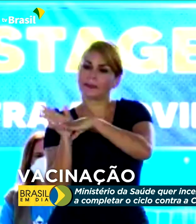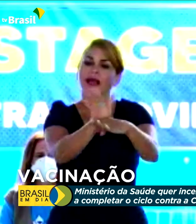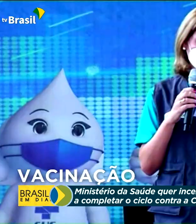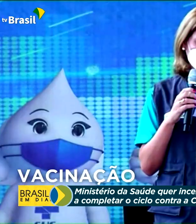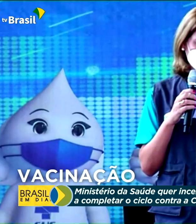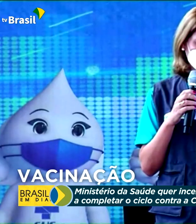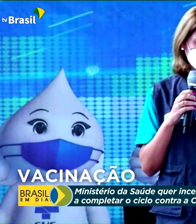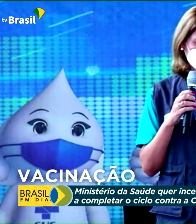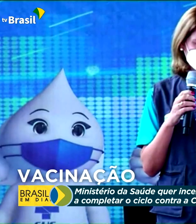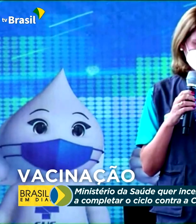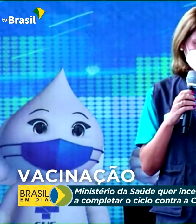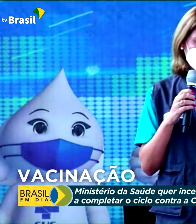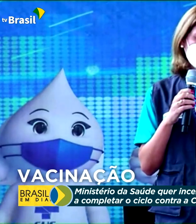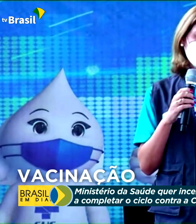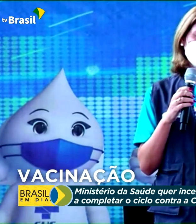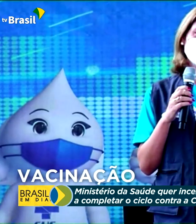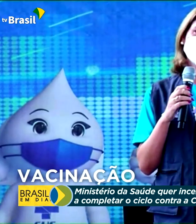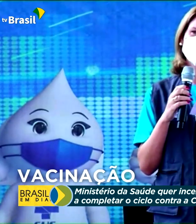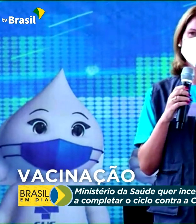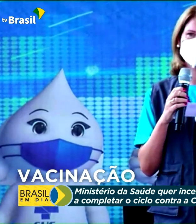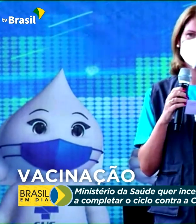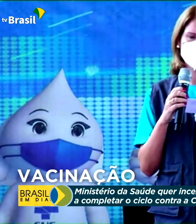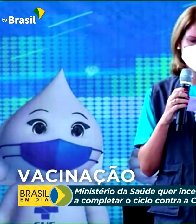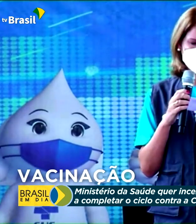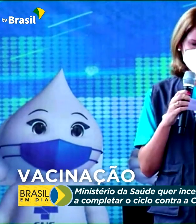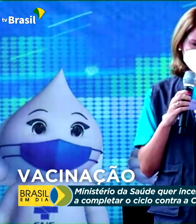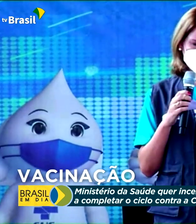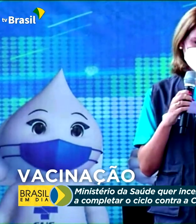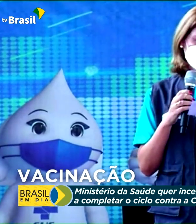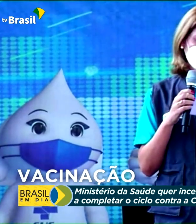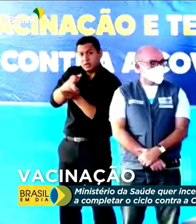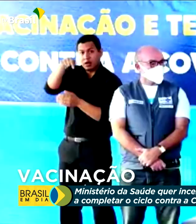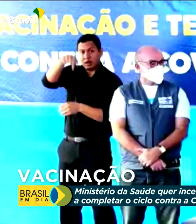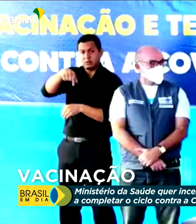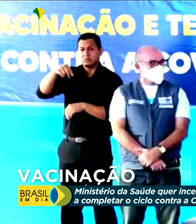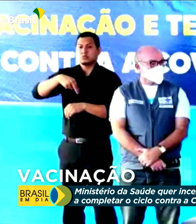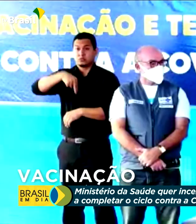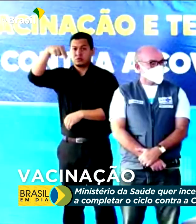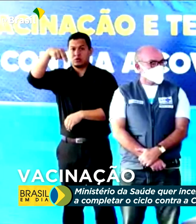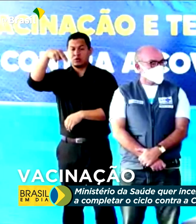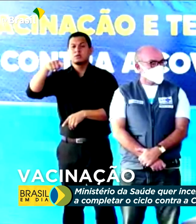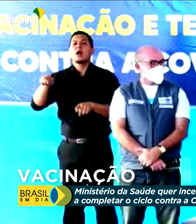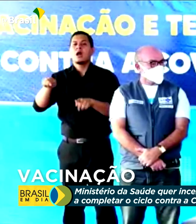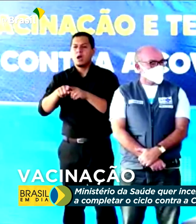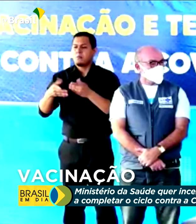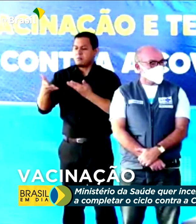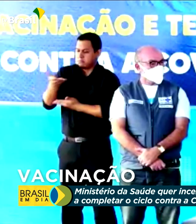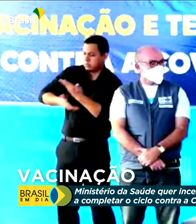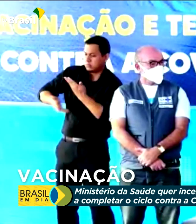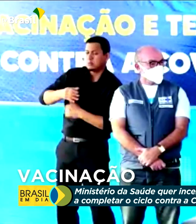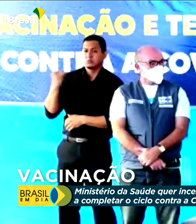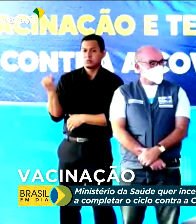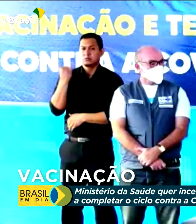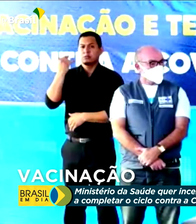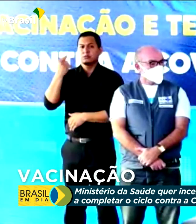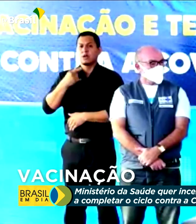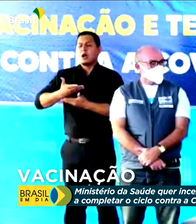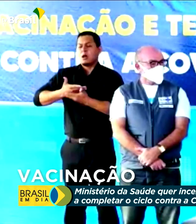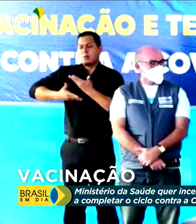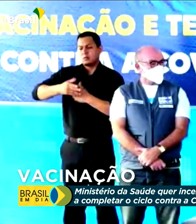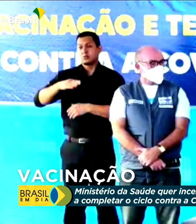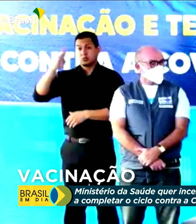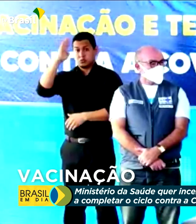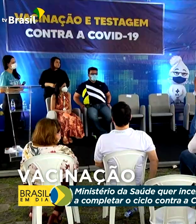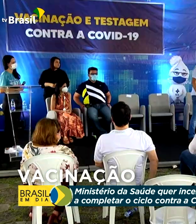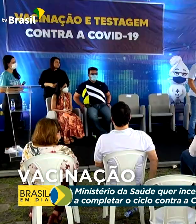estiveram nas capitais dos estados da região norte, onde vivem 15 milhões de pessoas que fazem parte do público-alvo da